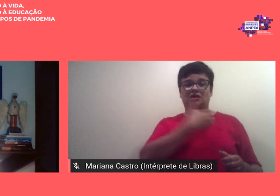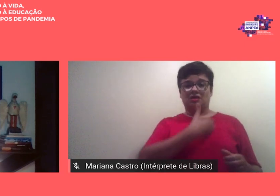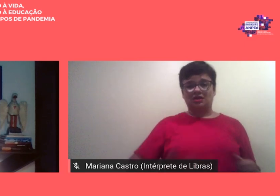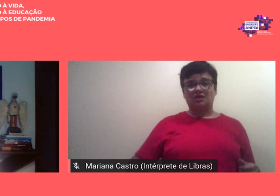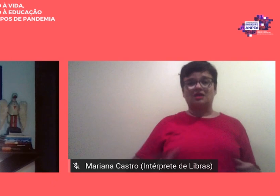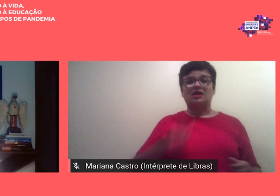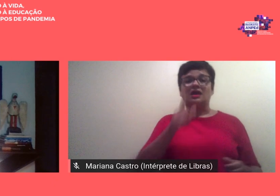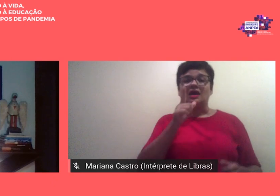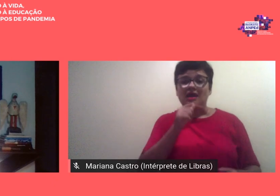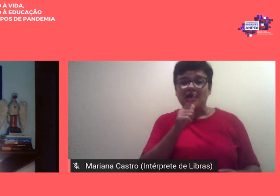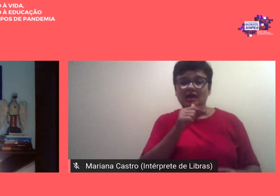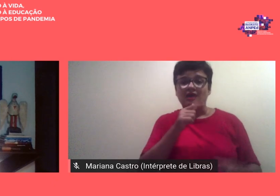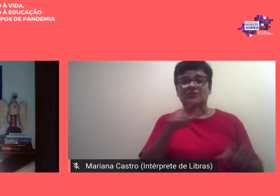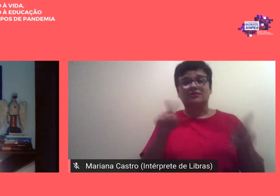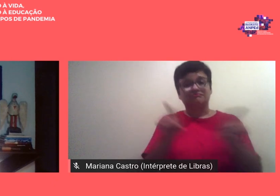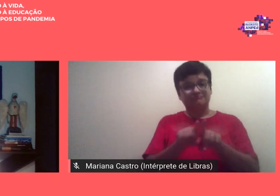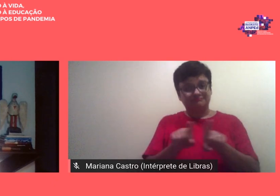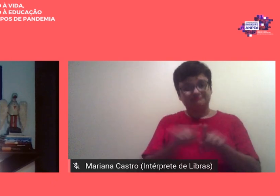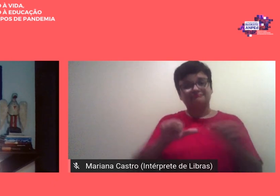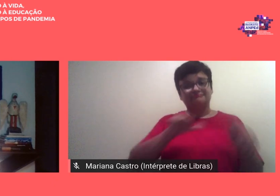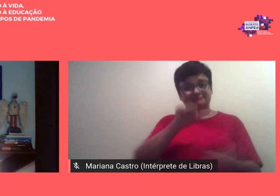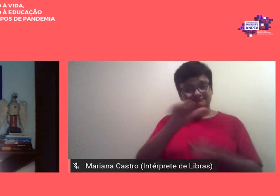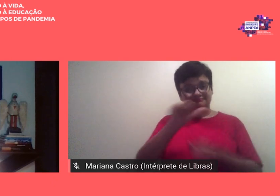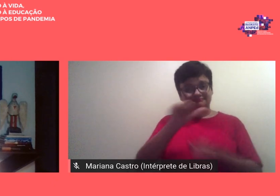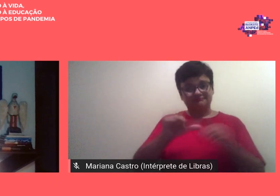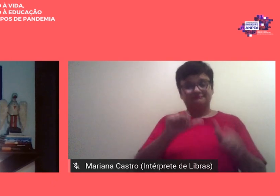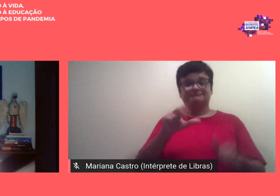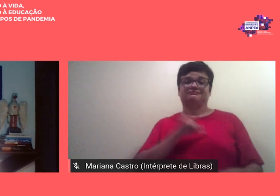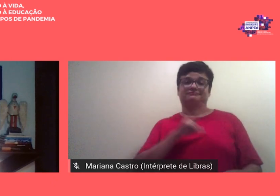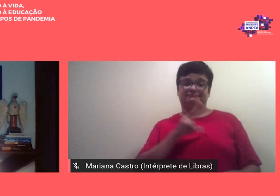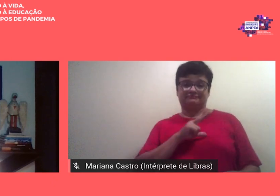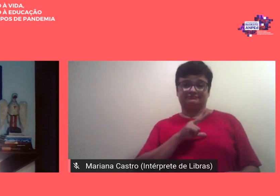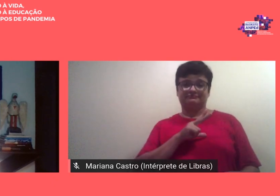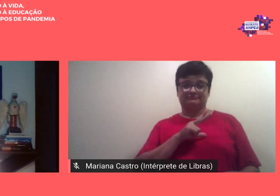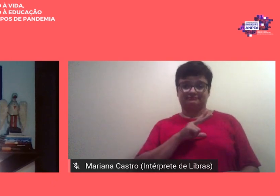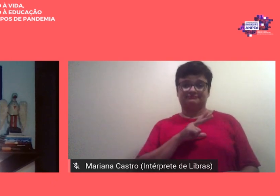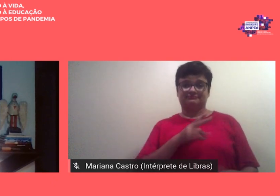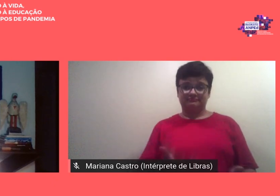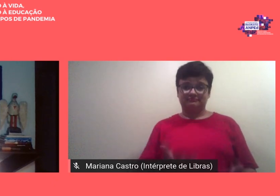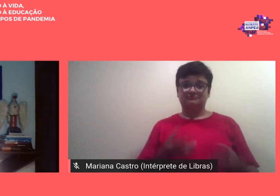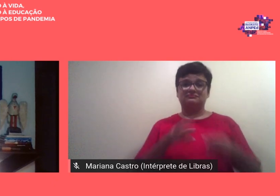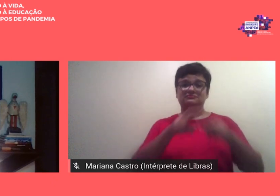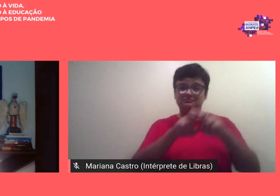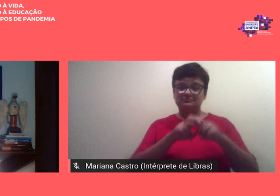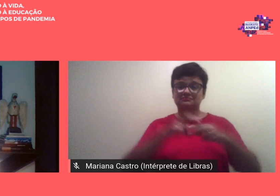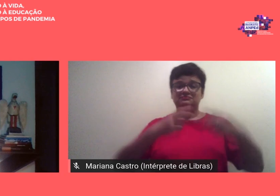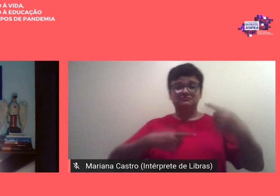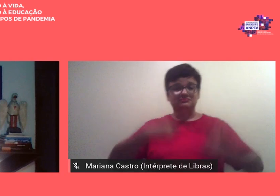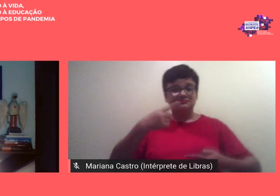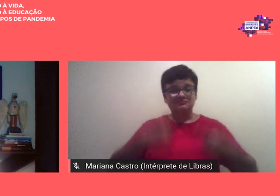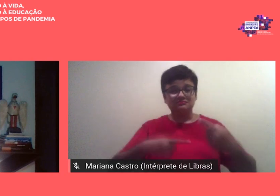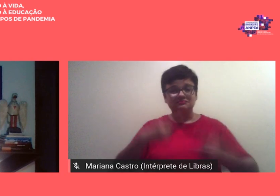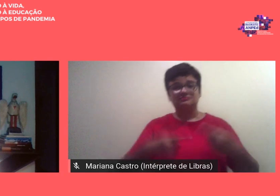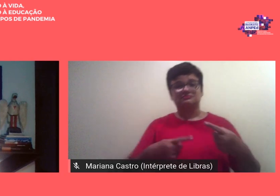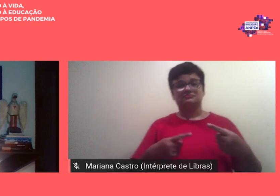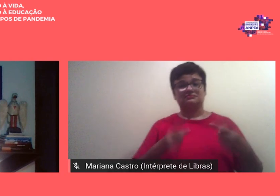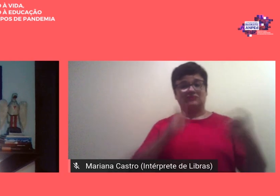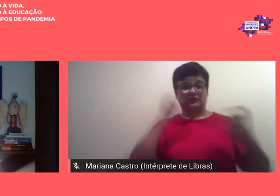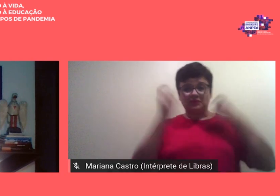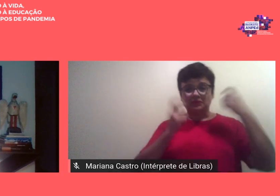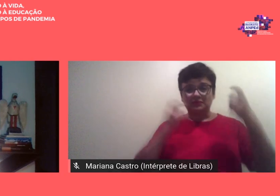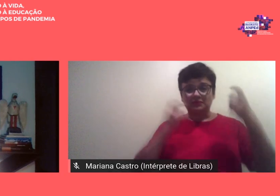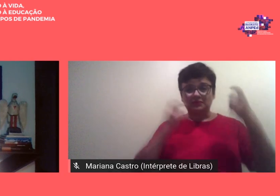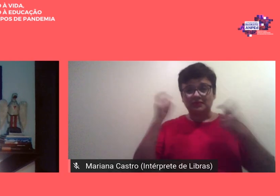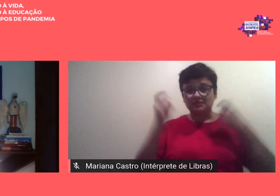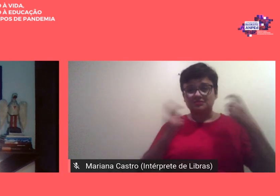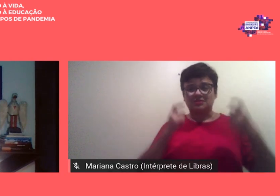ameaçado pela privatização nossas discussões apontamentos sinalizações preocupações